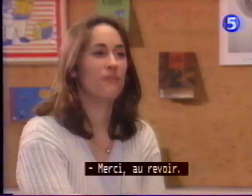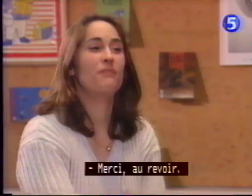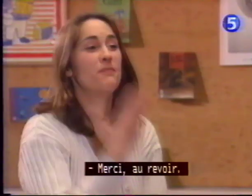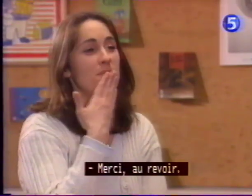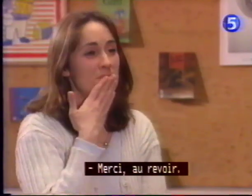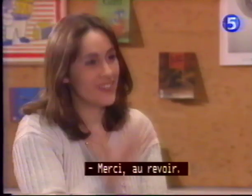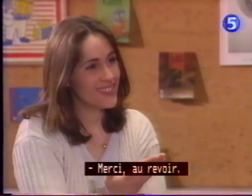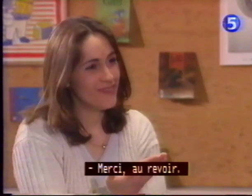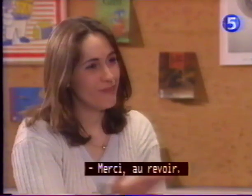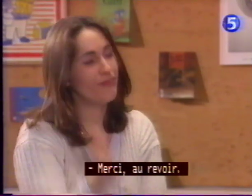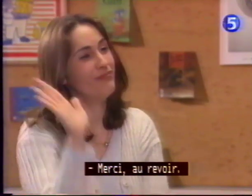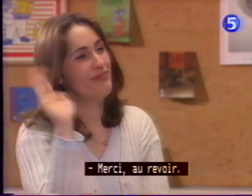merci, au revoir.